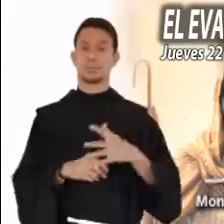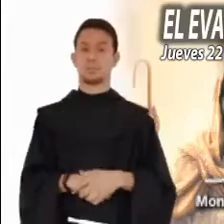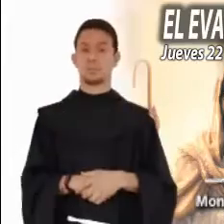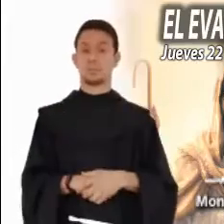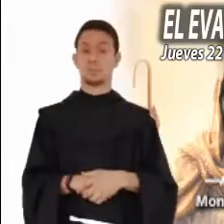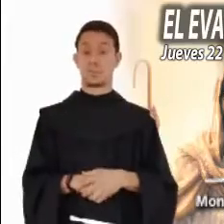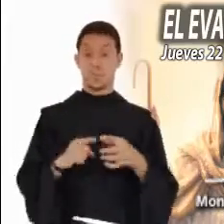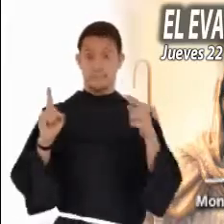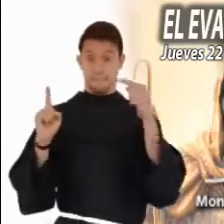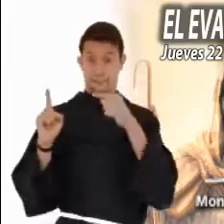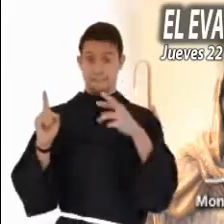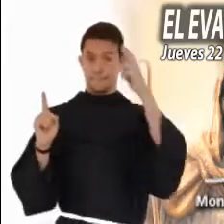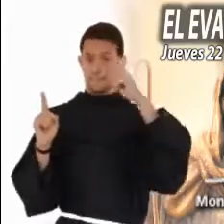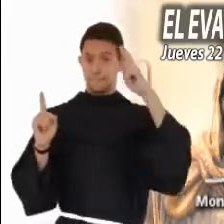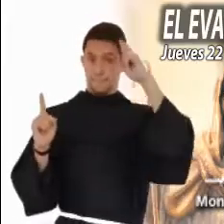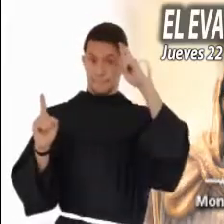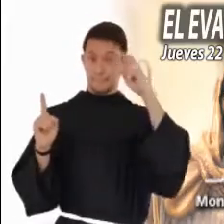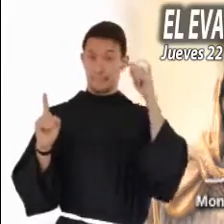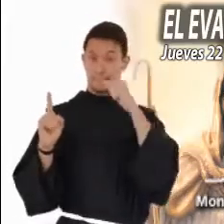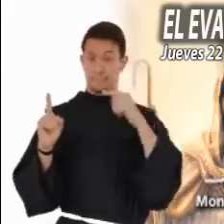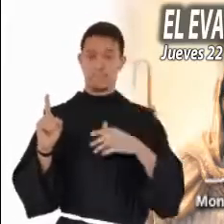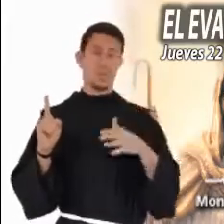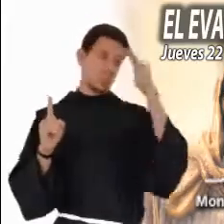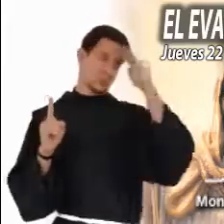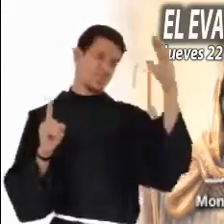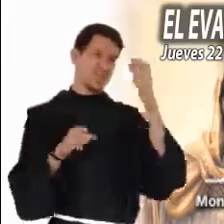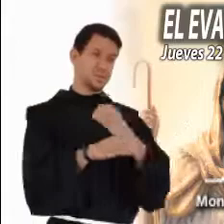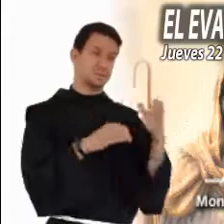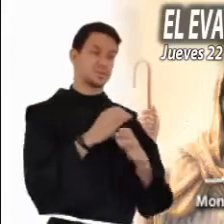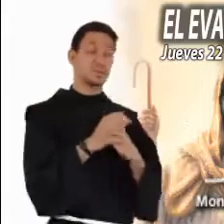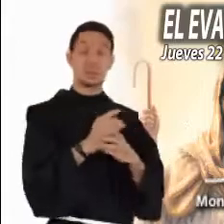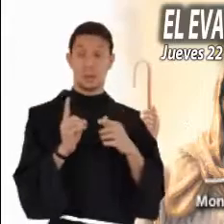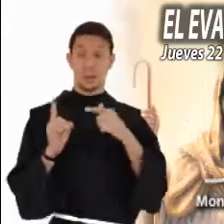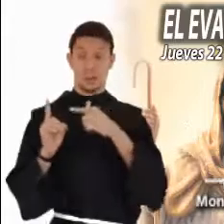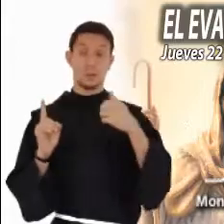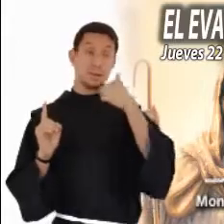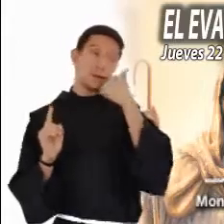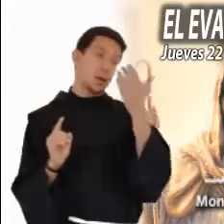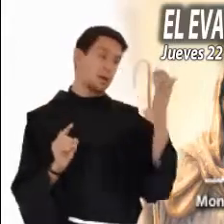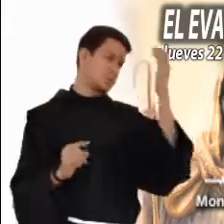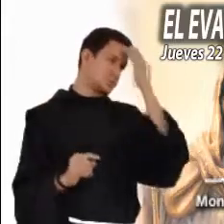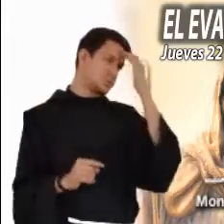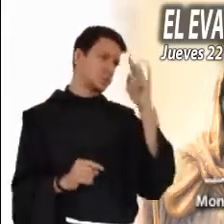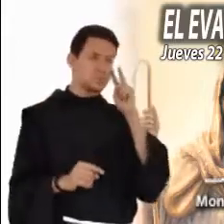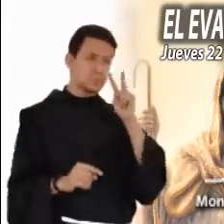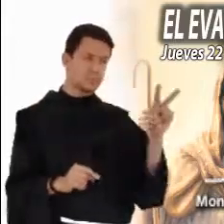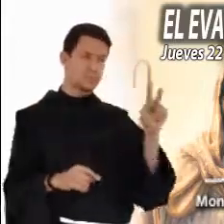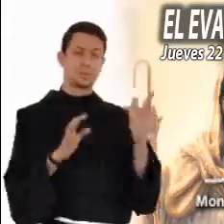Herodes se ha enterado de sus actividades y tenía curiosidad por ver a Jesús.